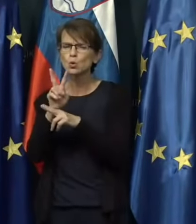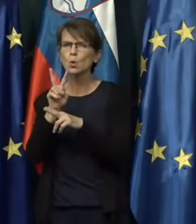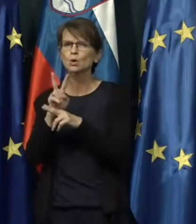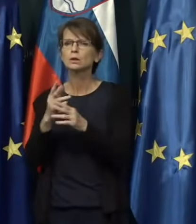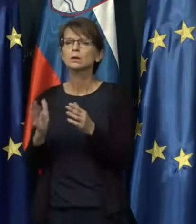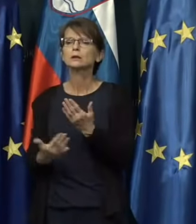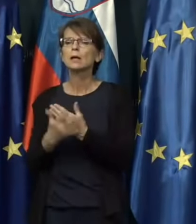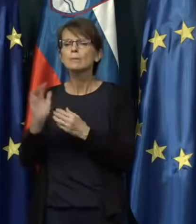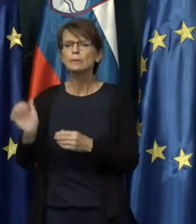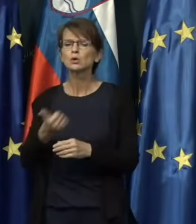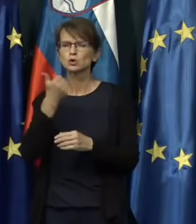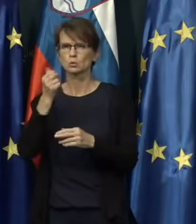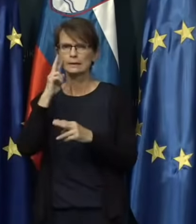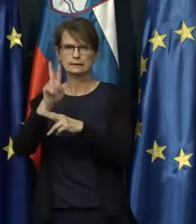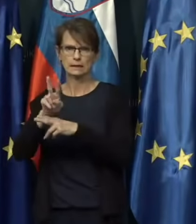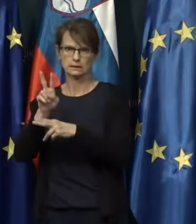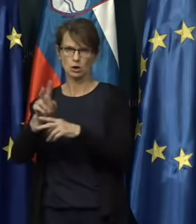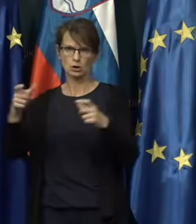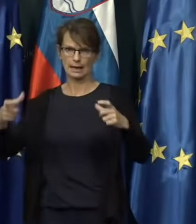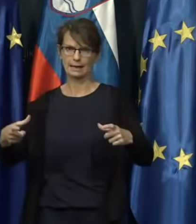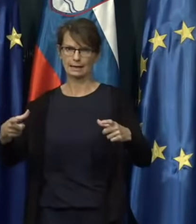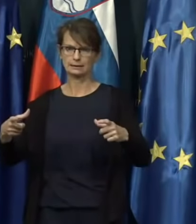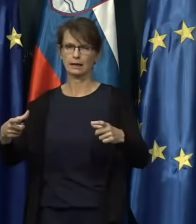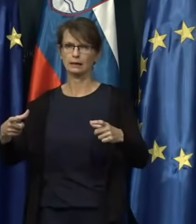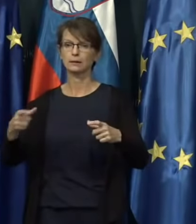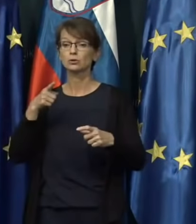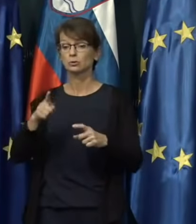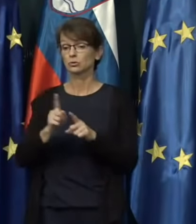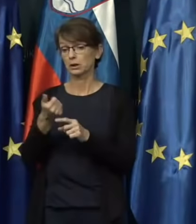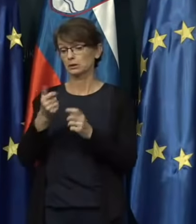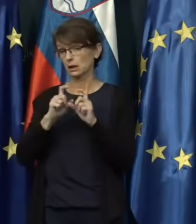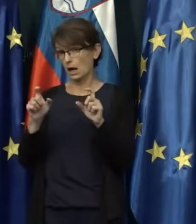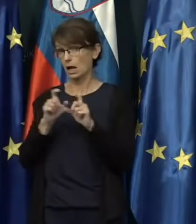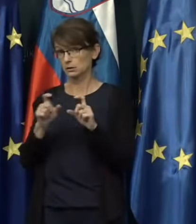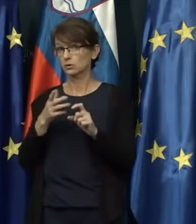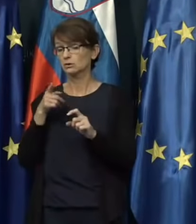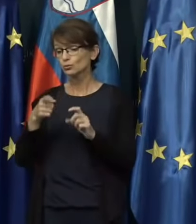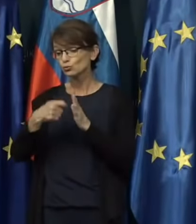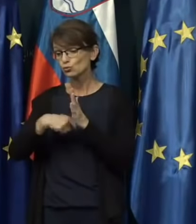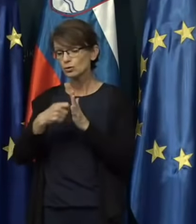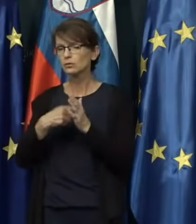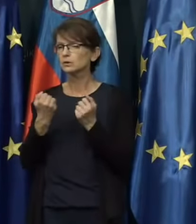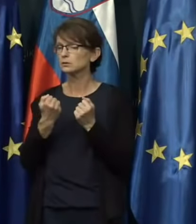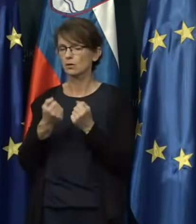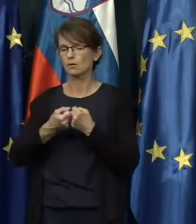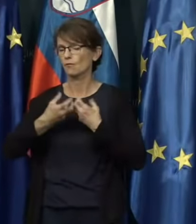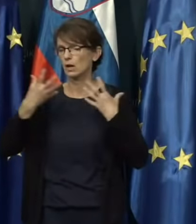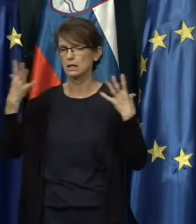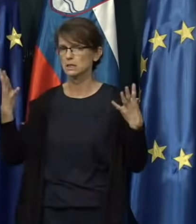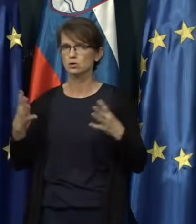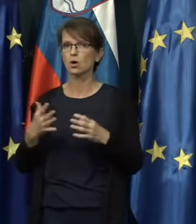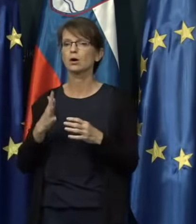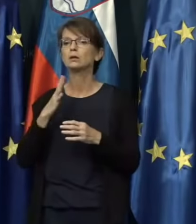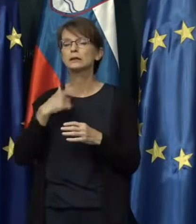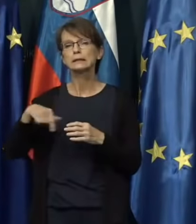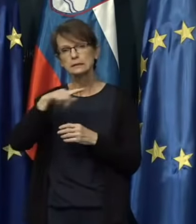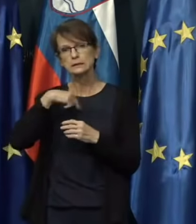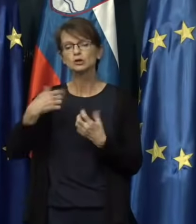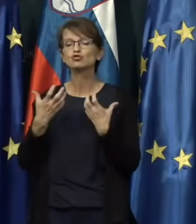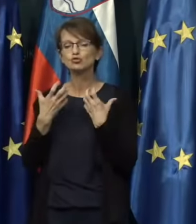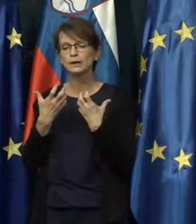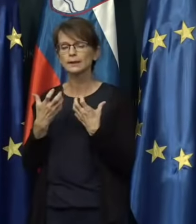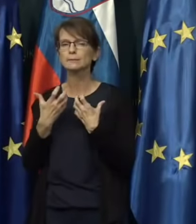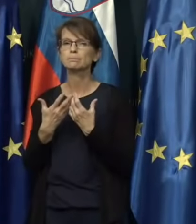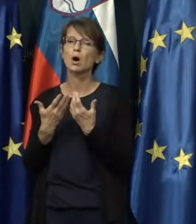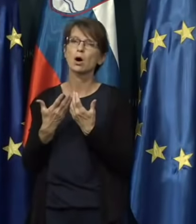za nadzor karantene. Je pa to tudi eden od razlogov, glede na to, da je to število zelo veliko, da bomo, da si želimo na